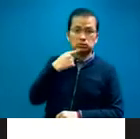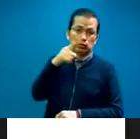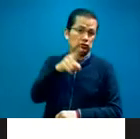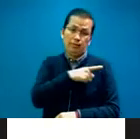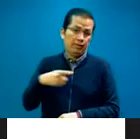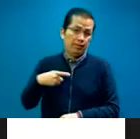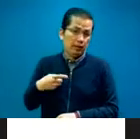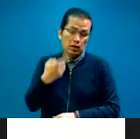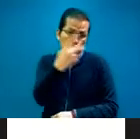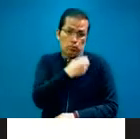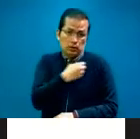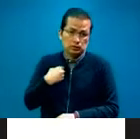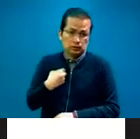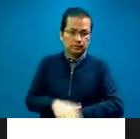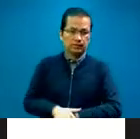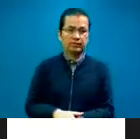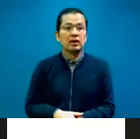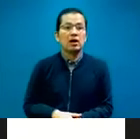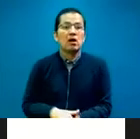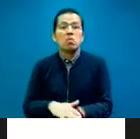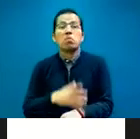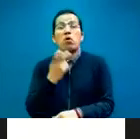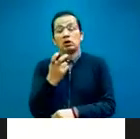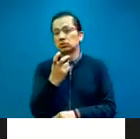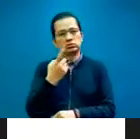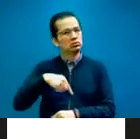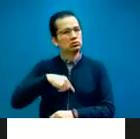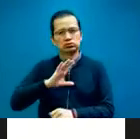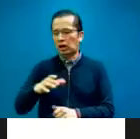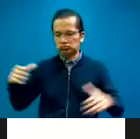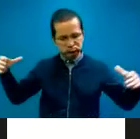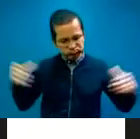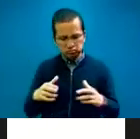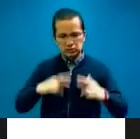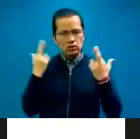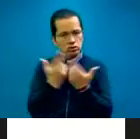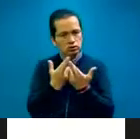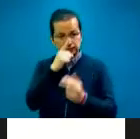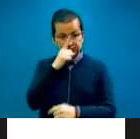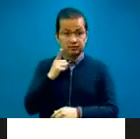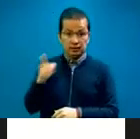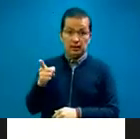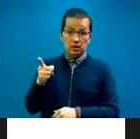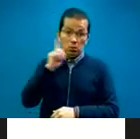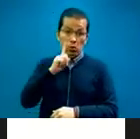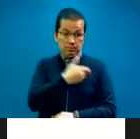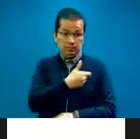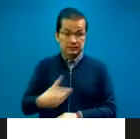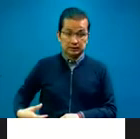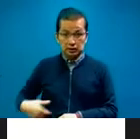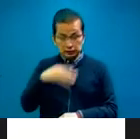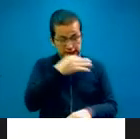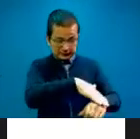Eso fue lo que detonó la reunión. Nuestra presidenta convocó a todos los traductores y, bueno, en general,